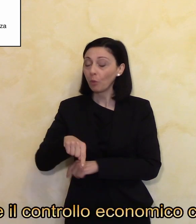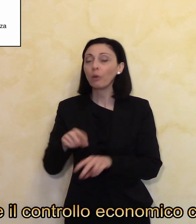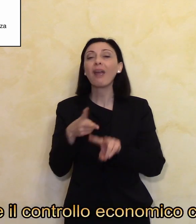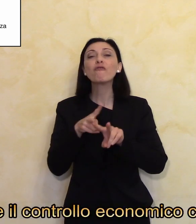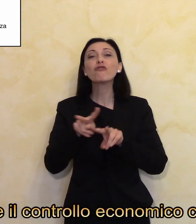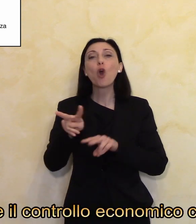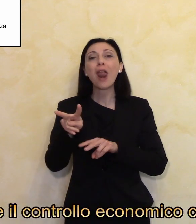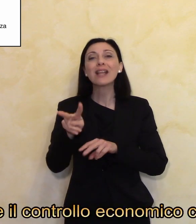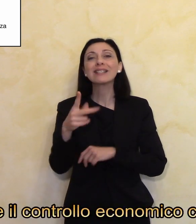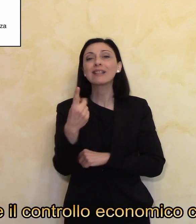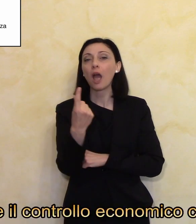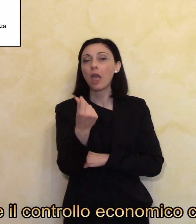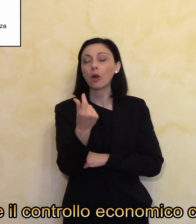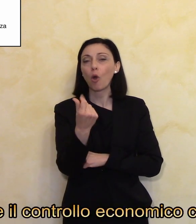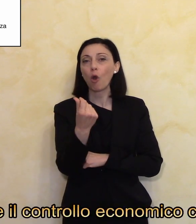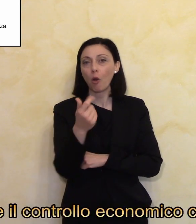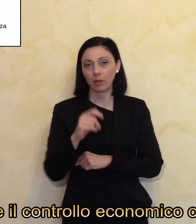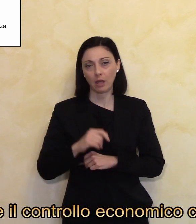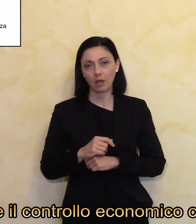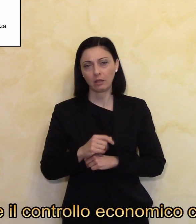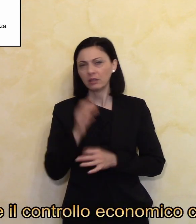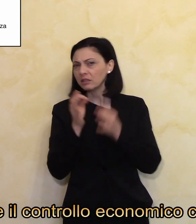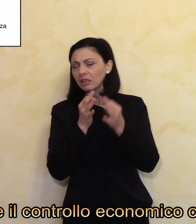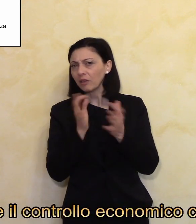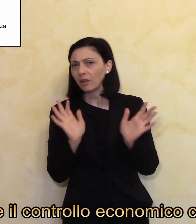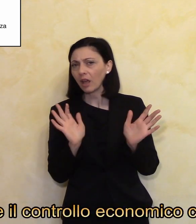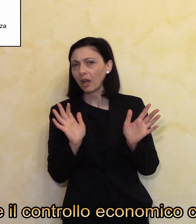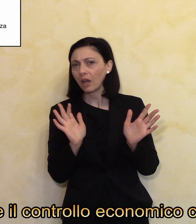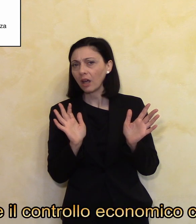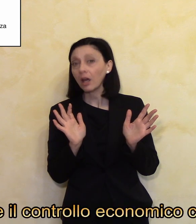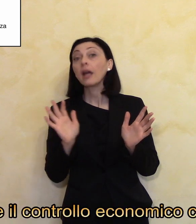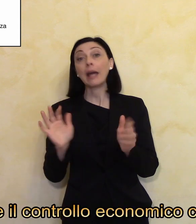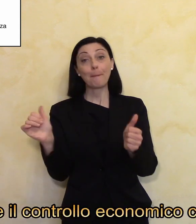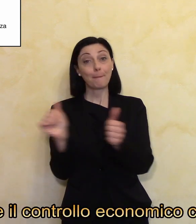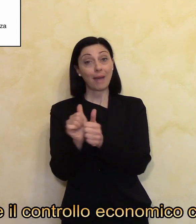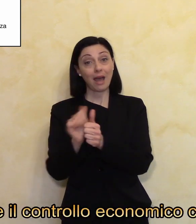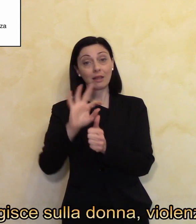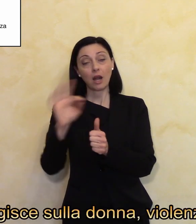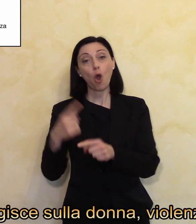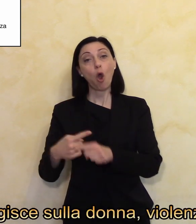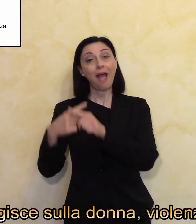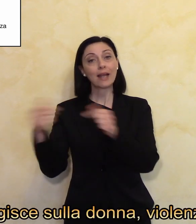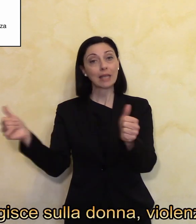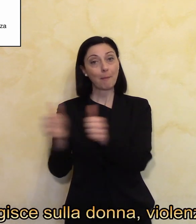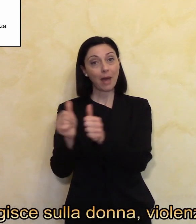il controllo economico che il partner o ex partner agisce sulla donna.